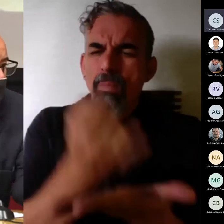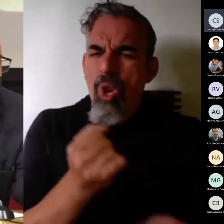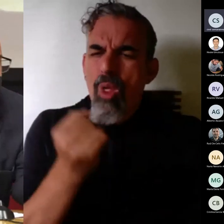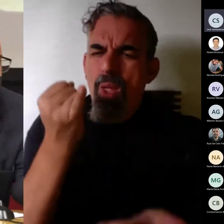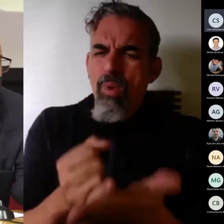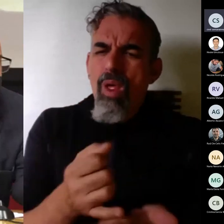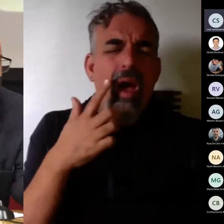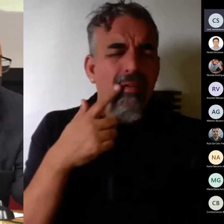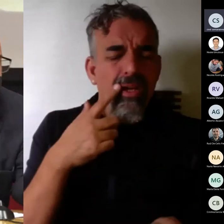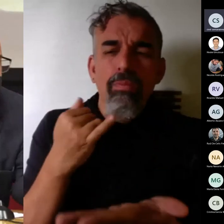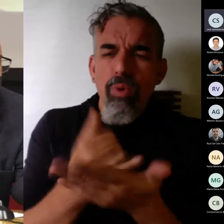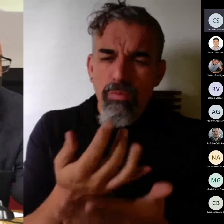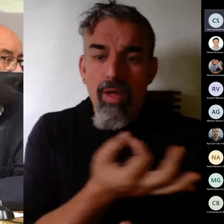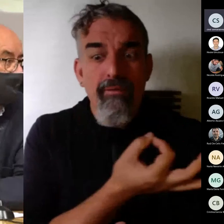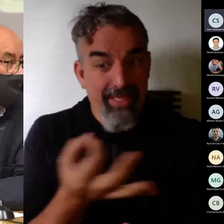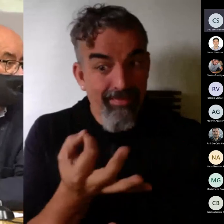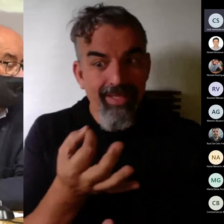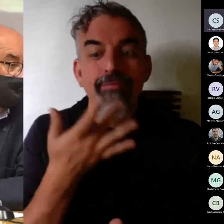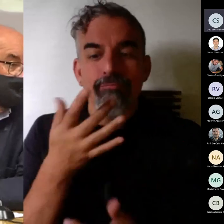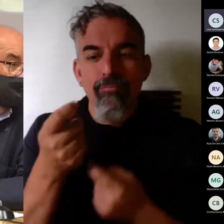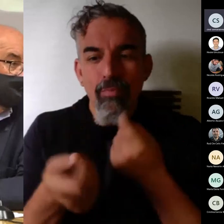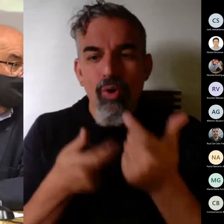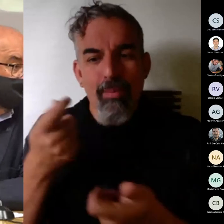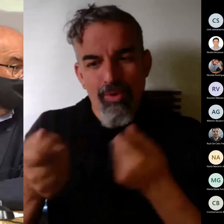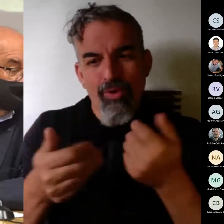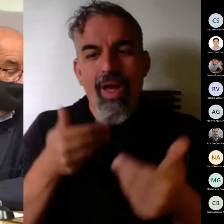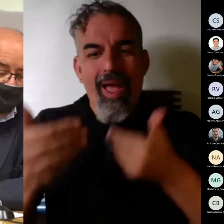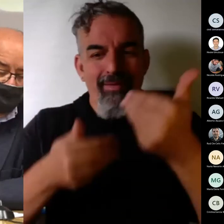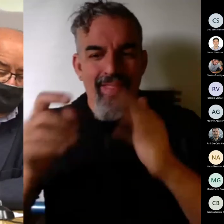efectividad y poco a poco iremos avanzando